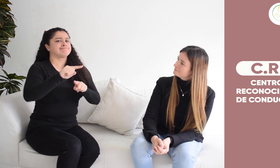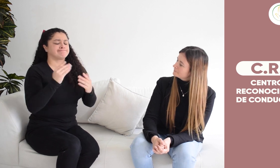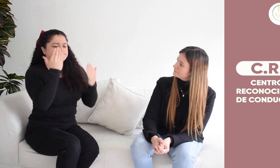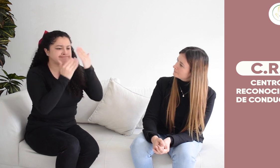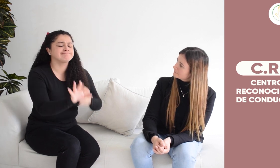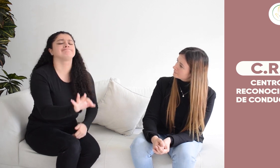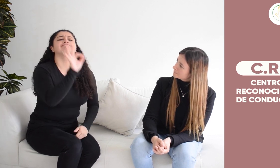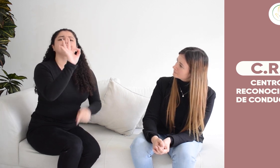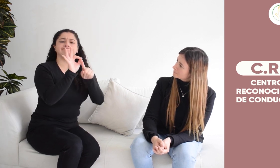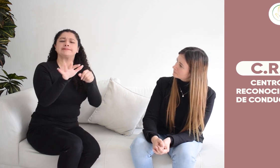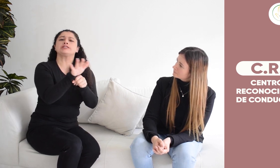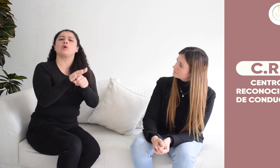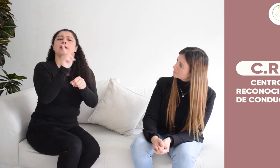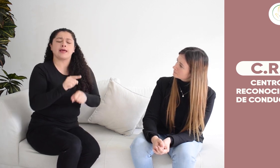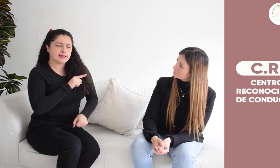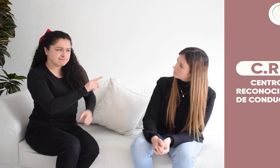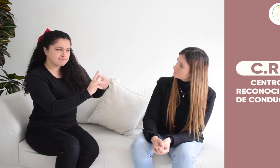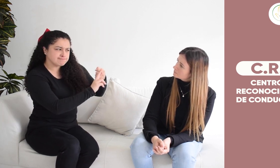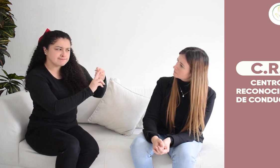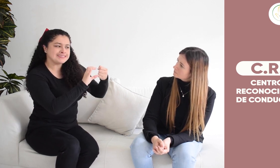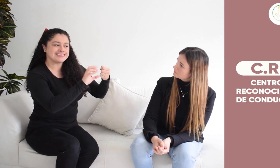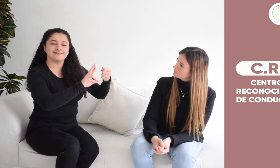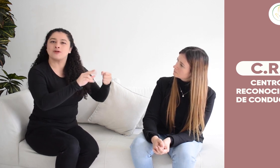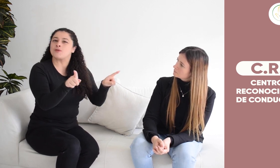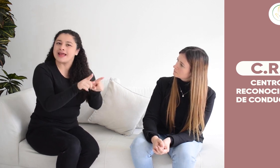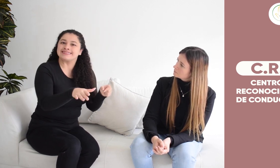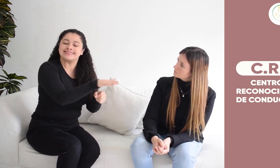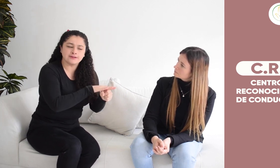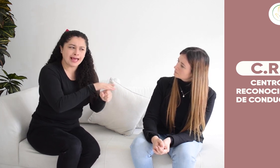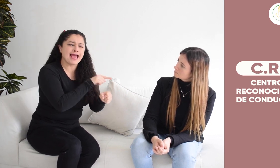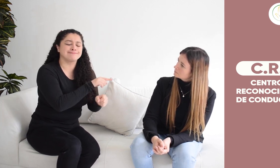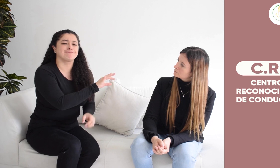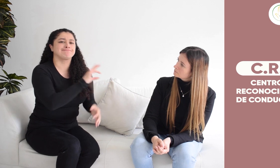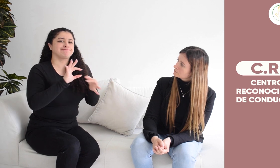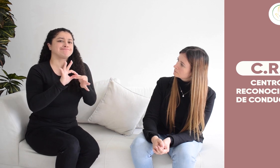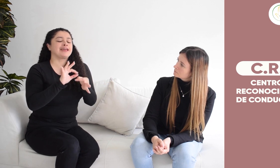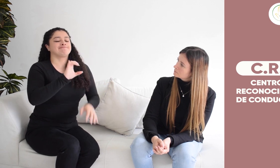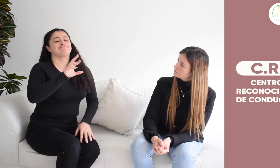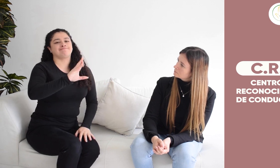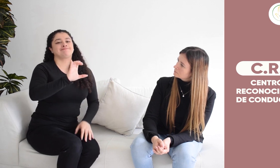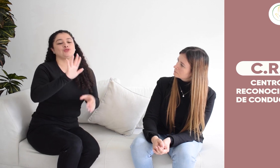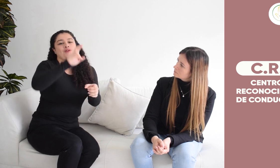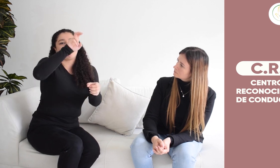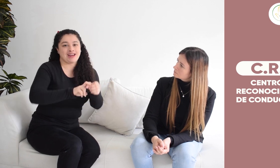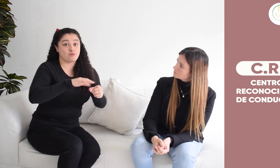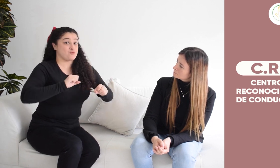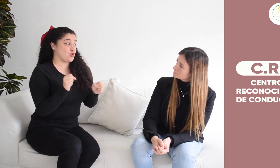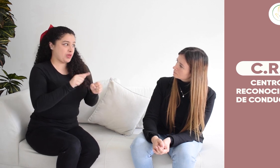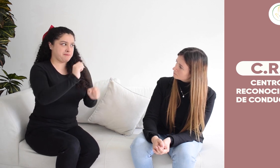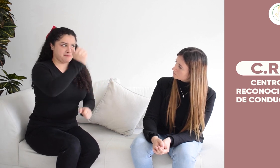futura reunión con representantes de las federaciones de CRC, invitando también a la ONAC.